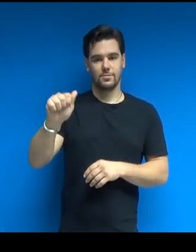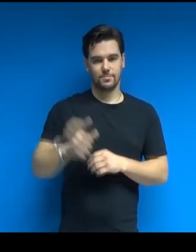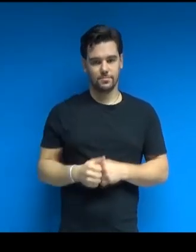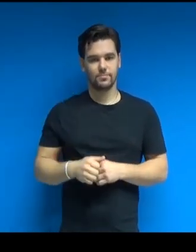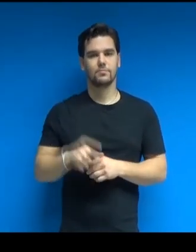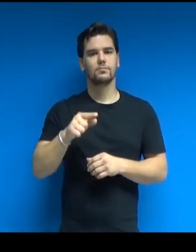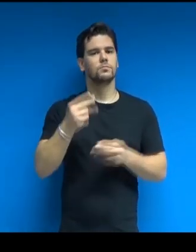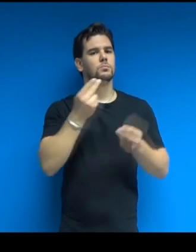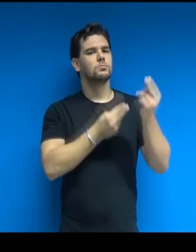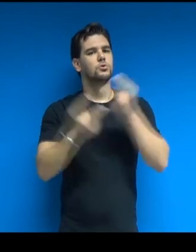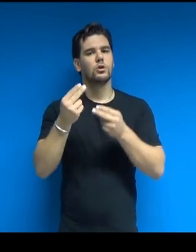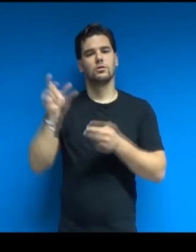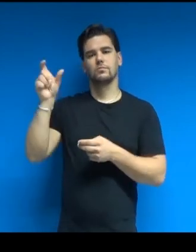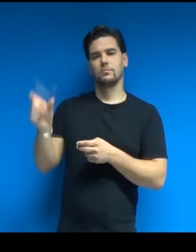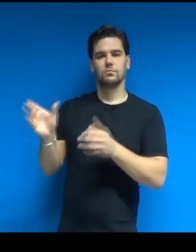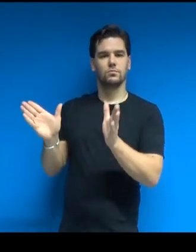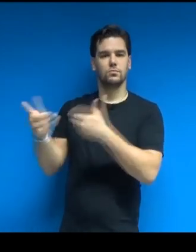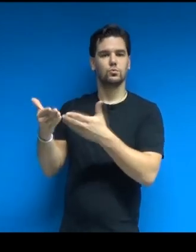dalla stazione di Porta Nuova.